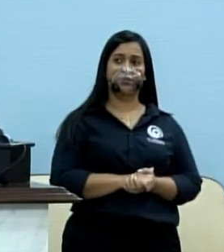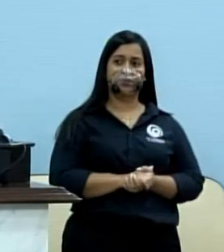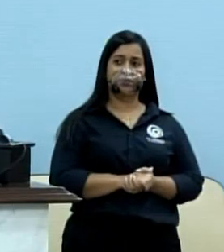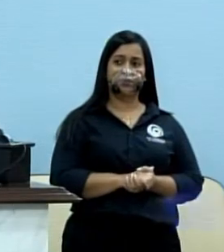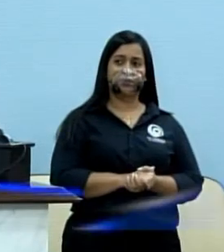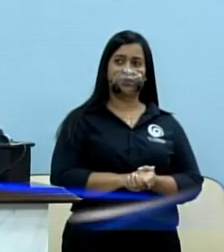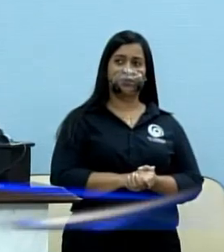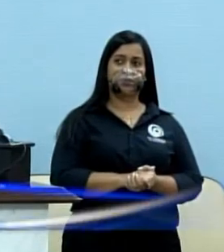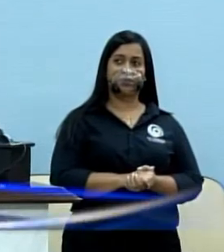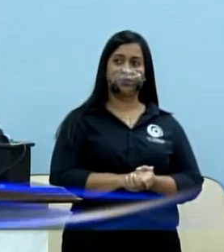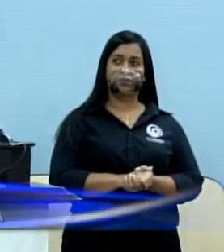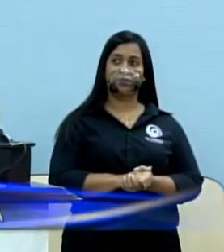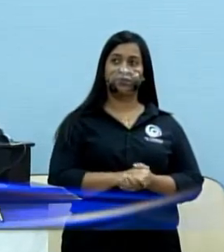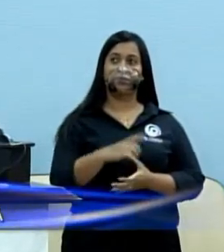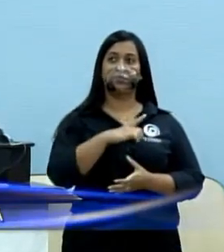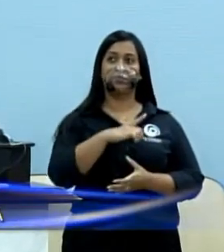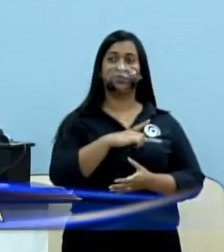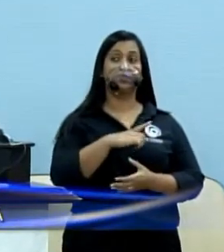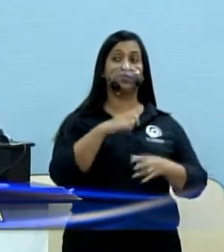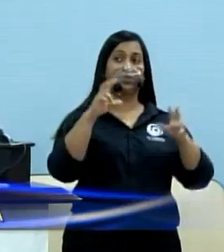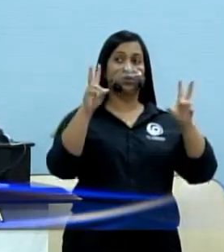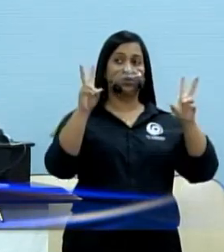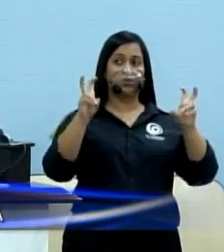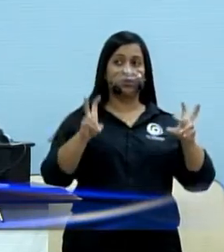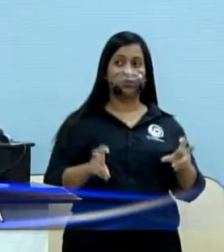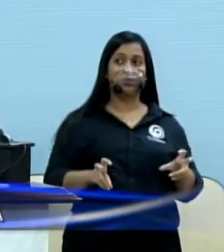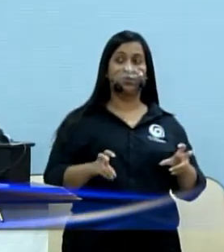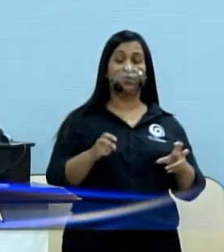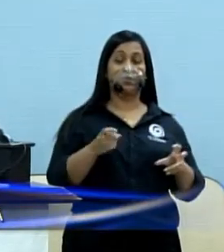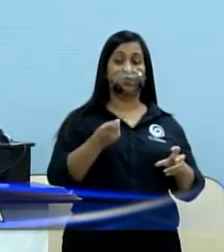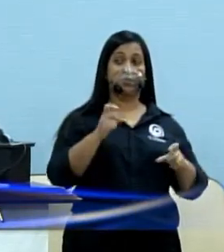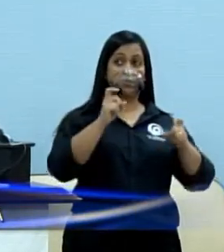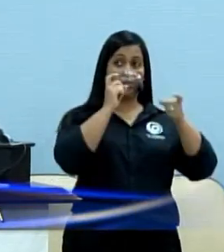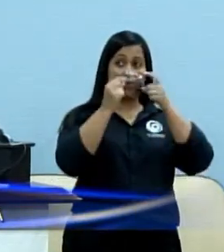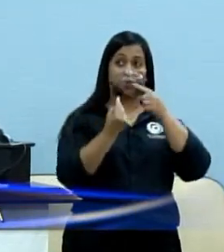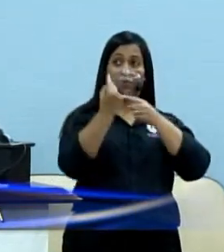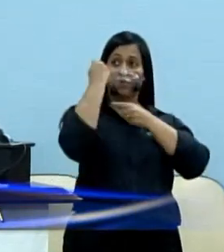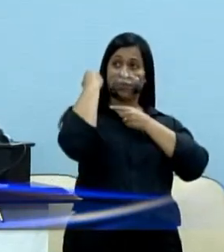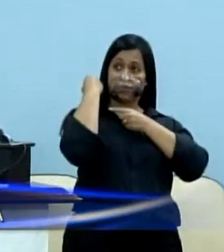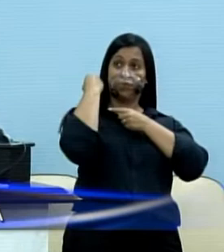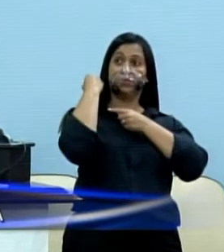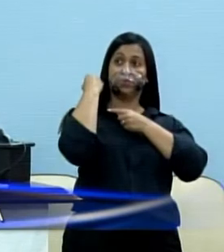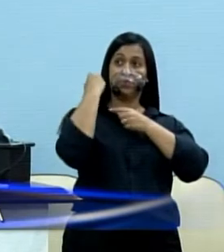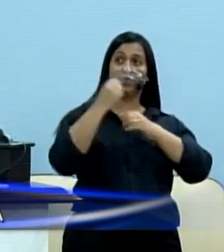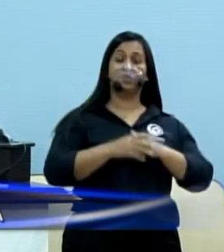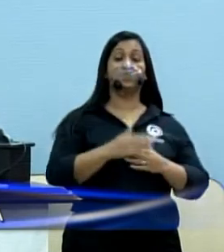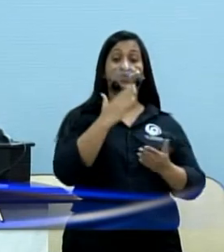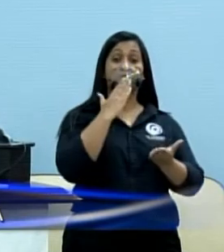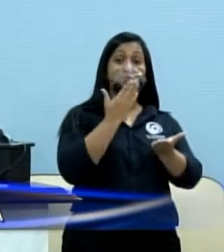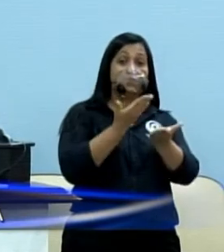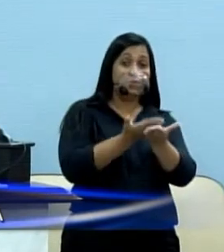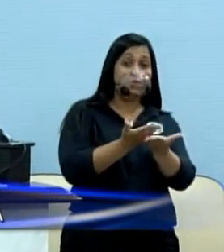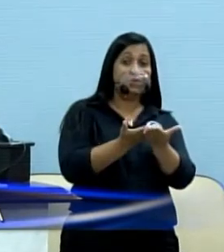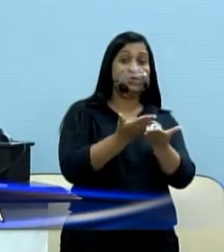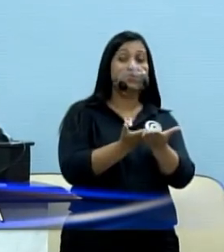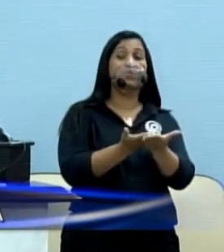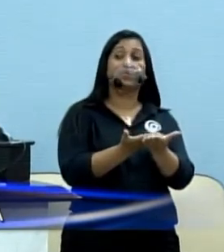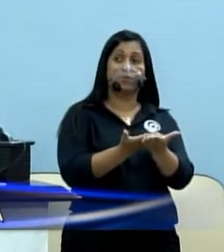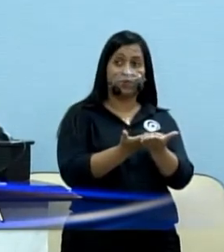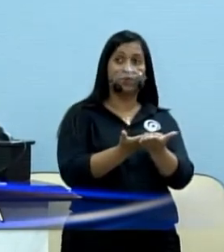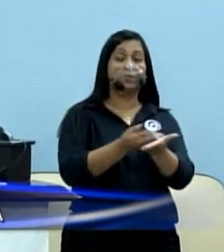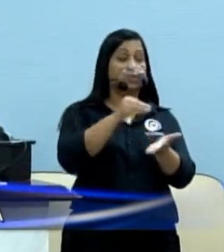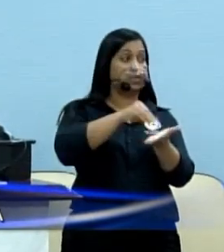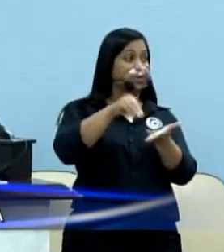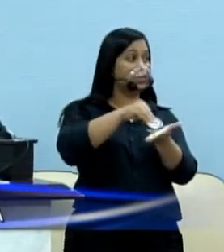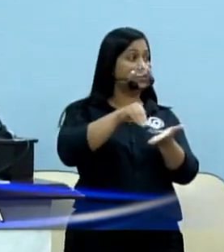Vou retomar um assunto que vem da última sessão, na qual fiz um requerimento de solicitação à